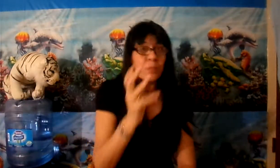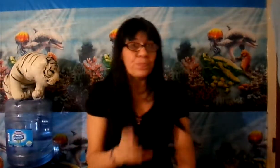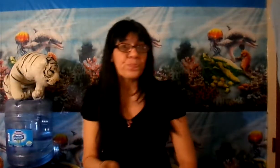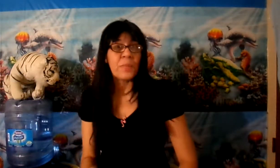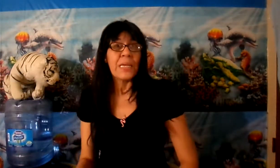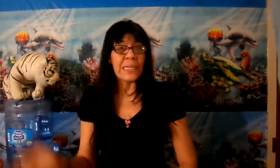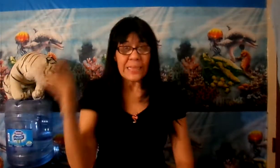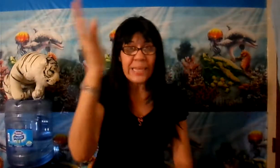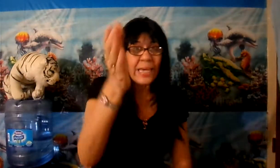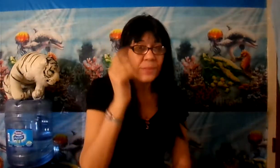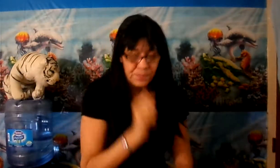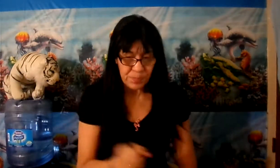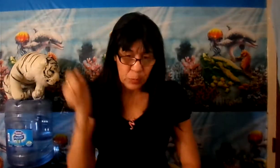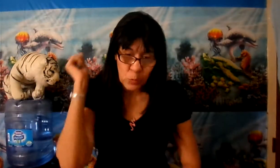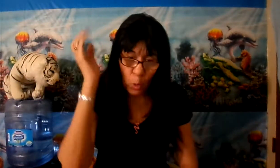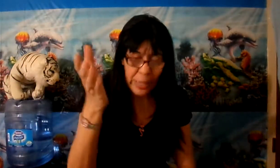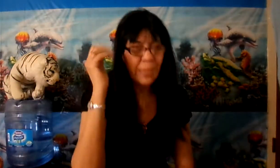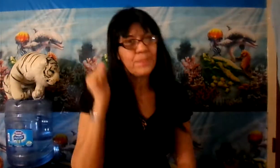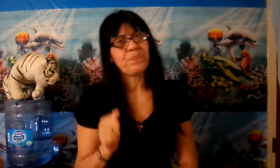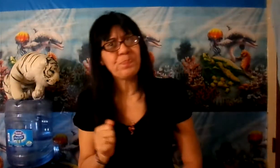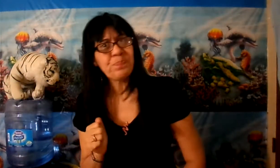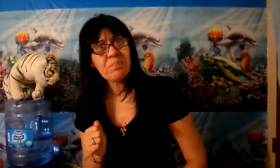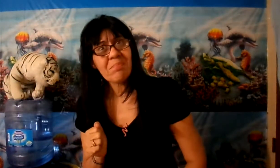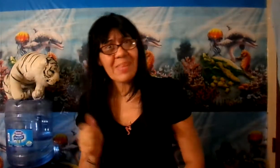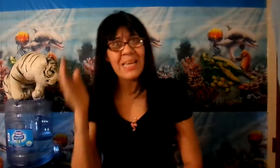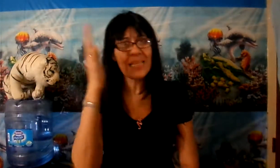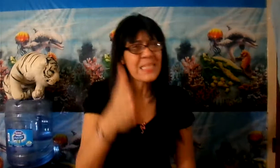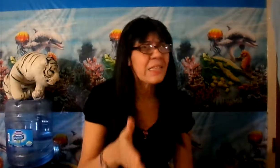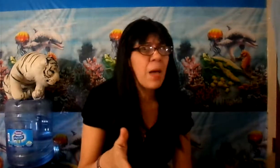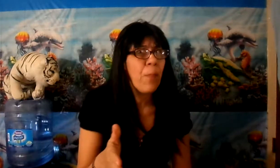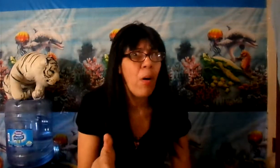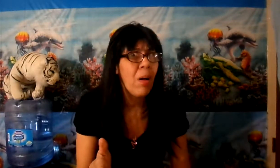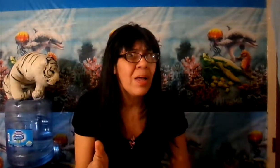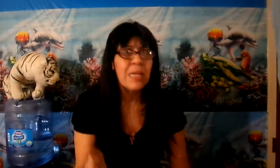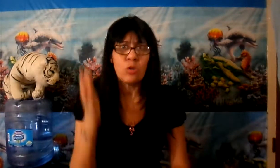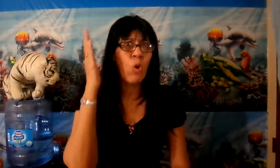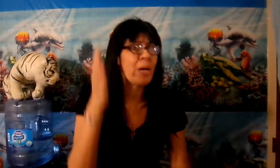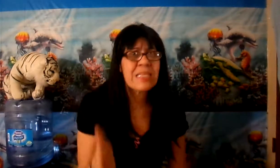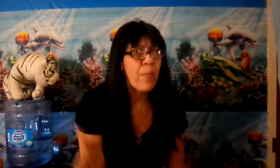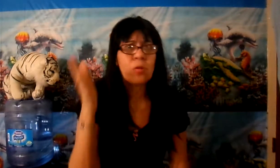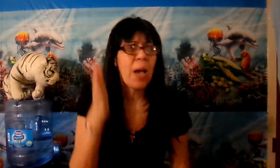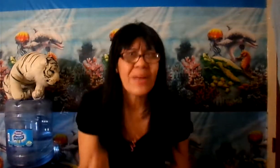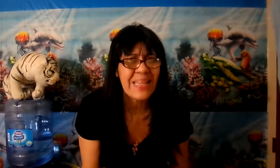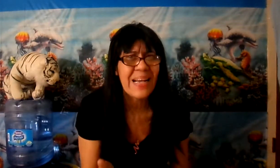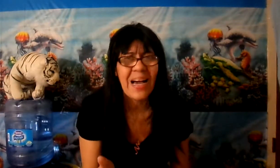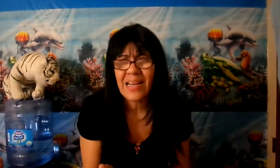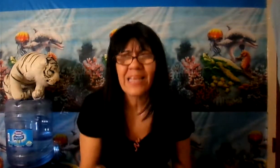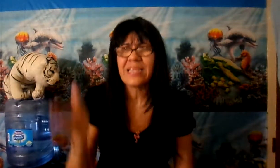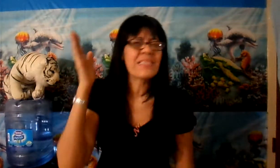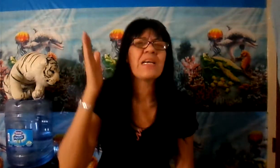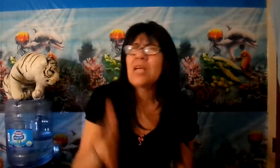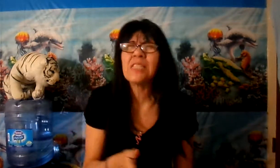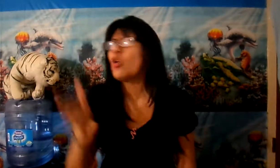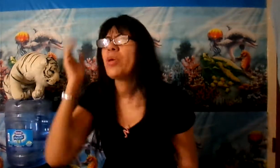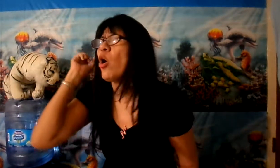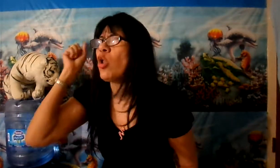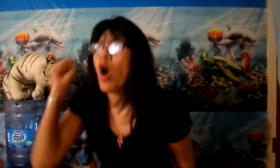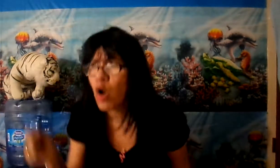de Noé, en ese tiempo, Noé se ponía a predicarle y decía en canto viejo loco,